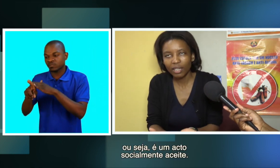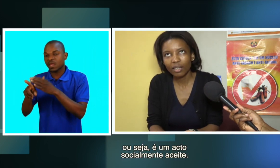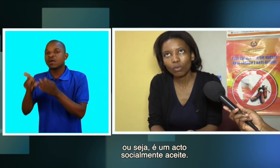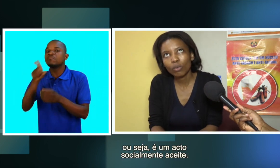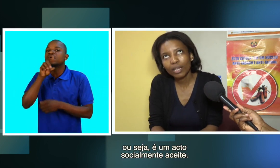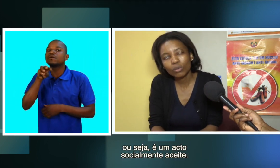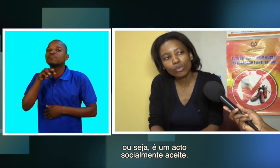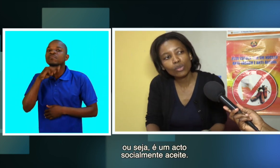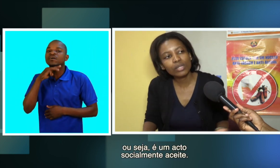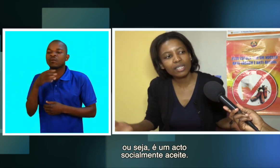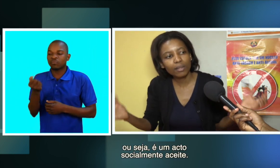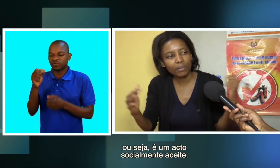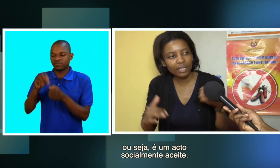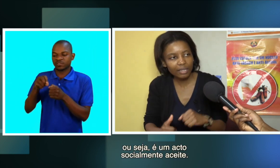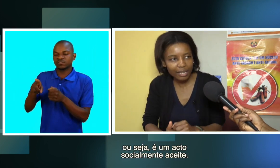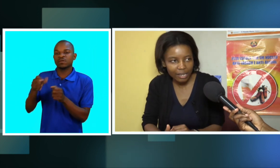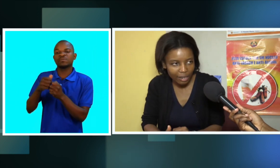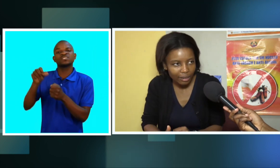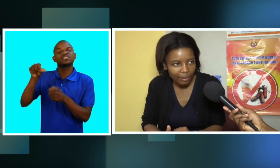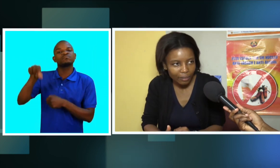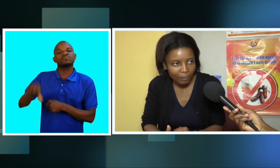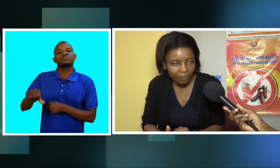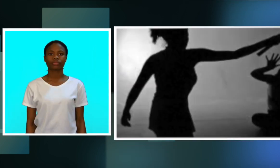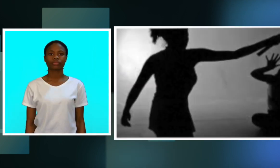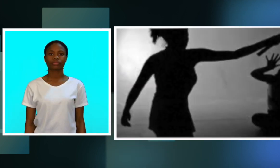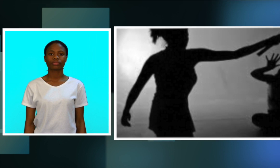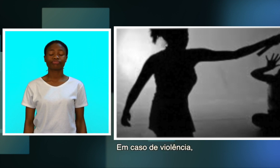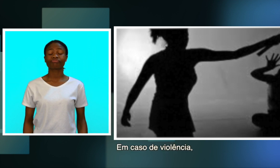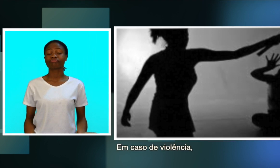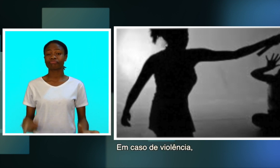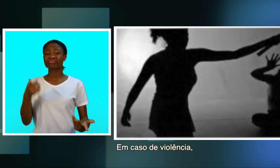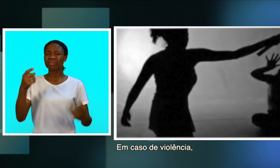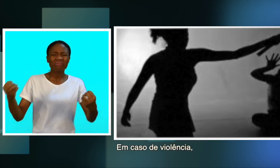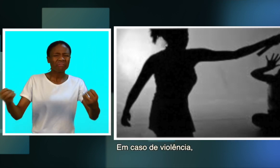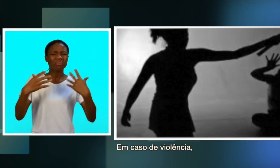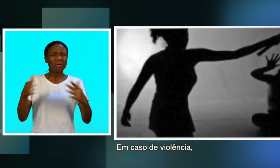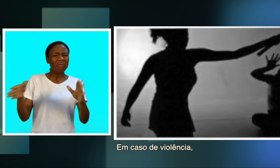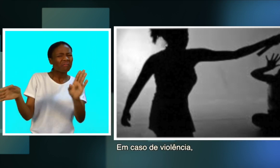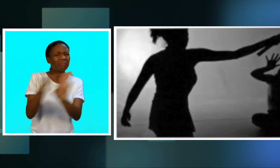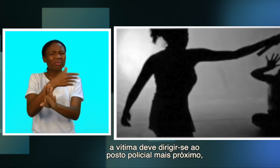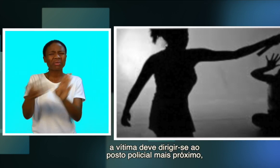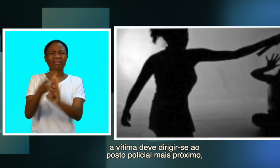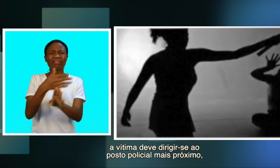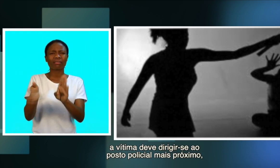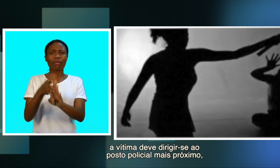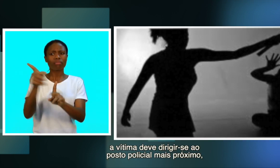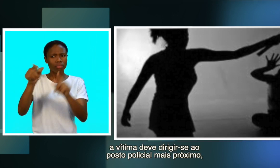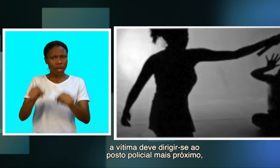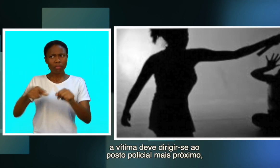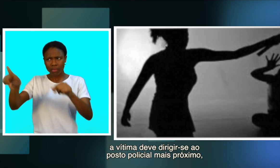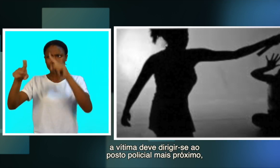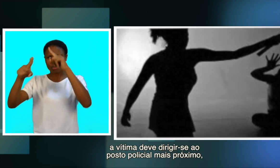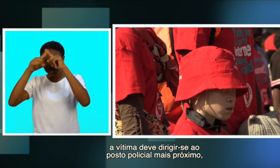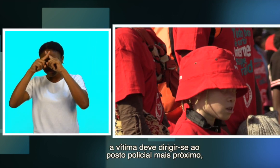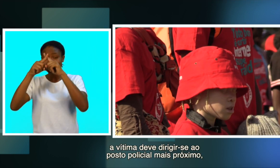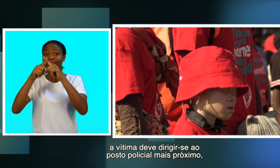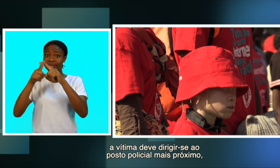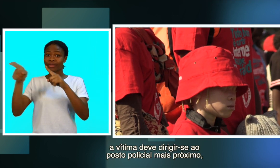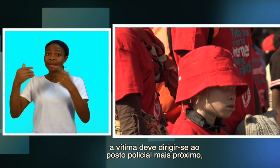é um ato socialmente aceito. Em caso de violência, a vítima deve dirigir-se ao